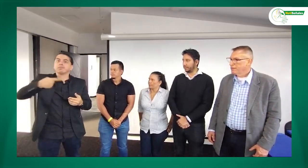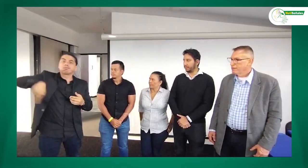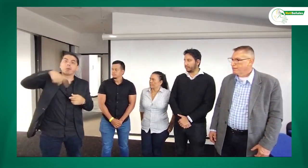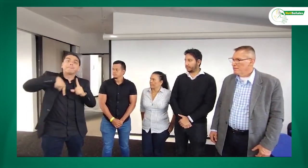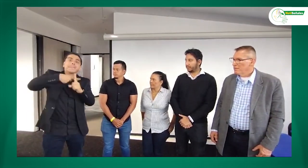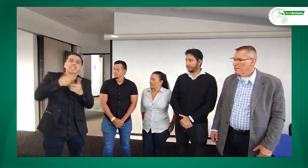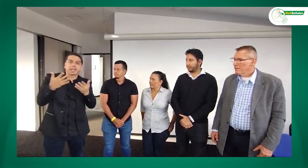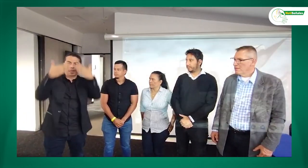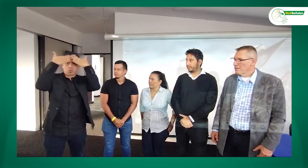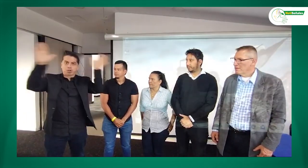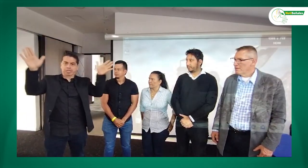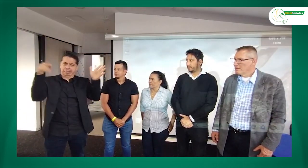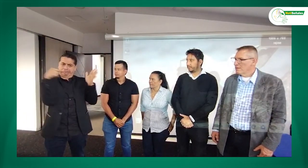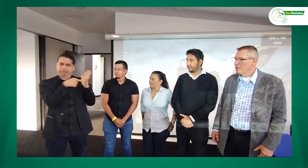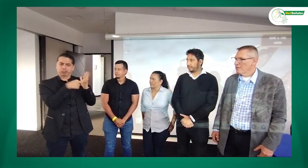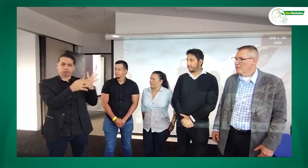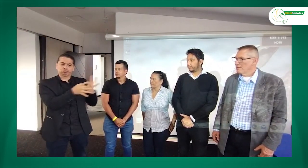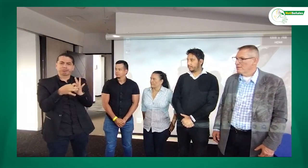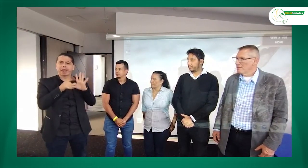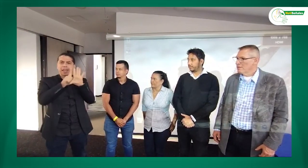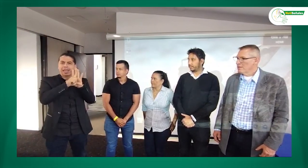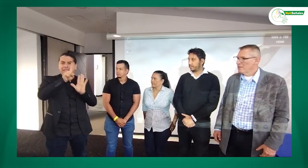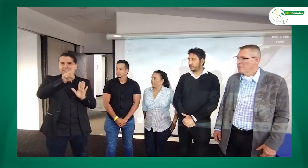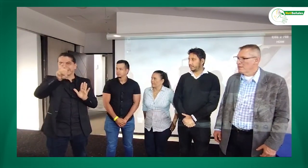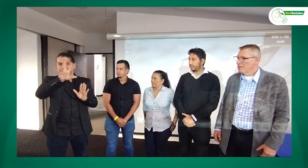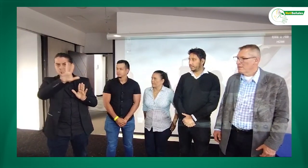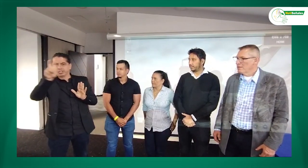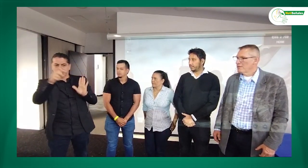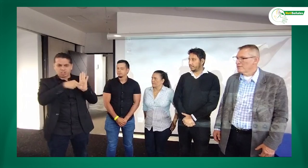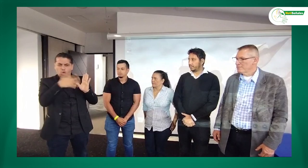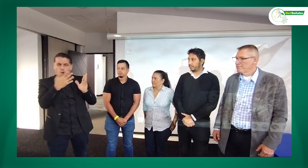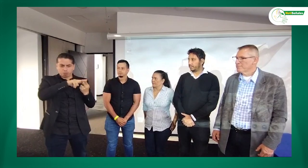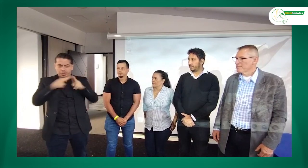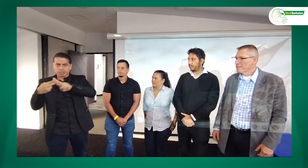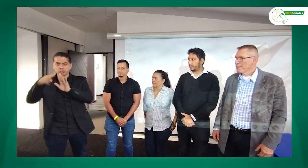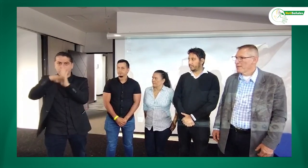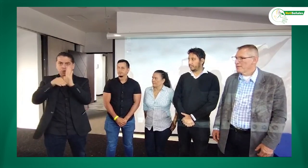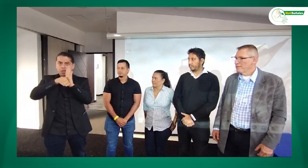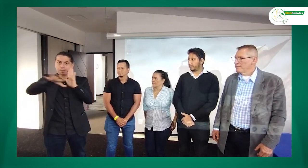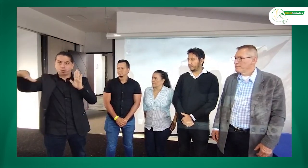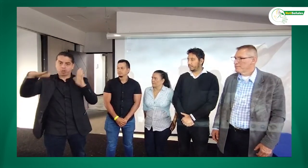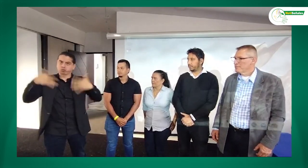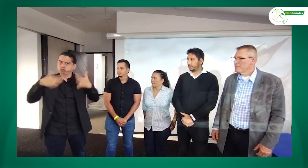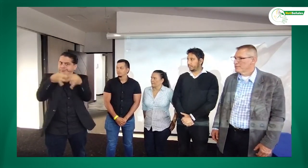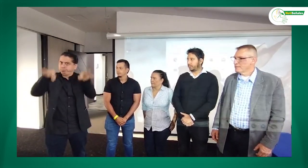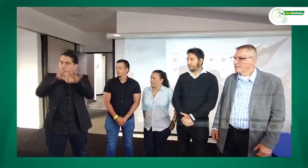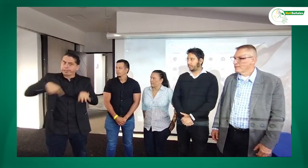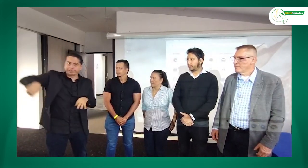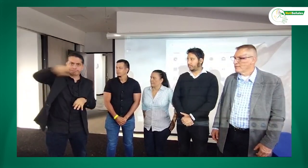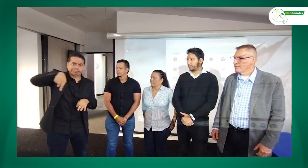políticas públicas sujeto a la Ley 1757, la cual nombra el derecho a la participación democrática. Allí es